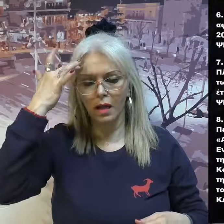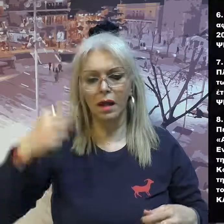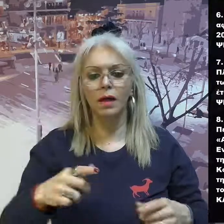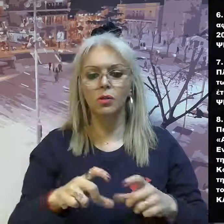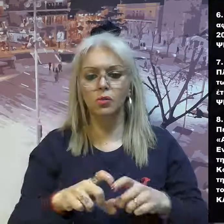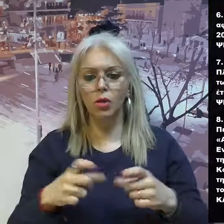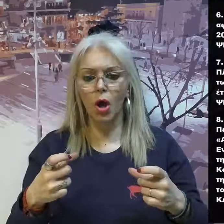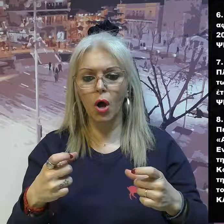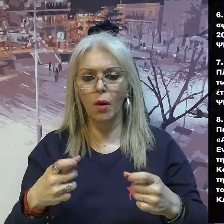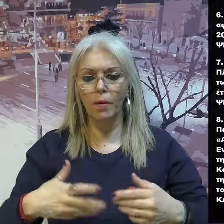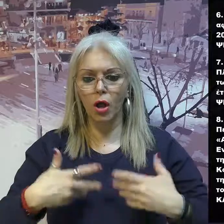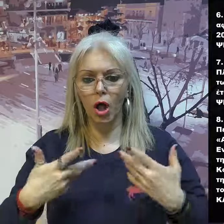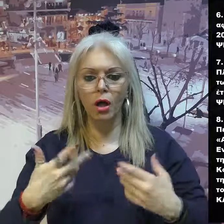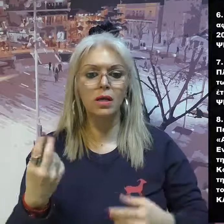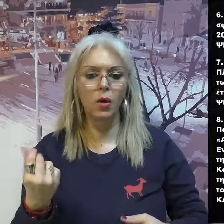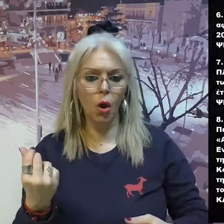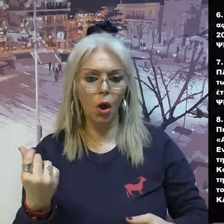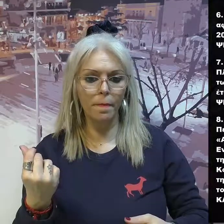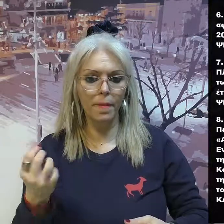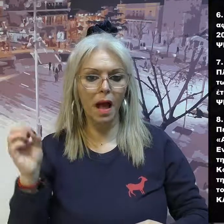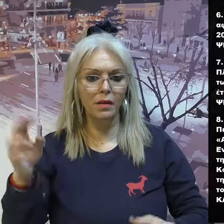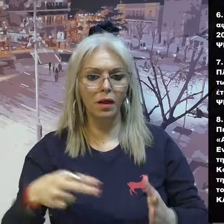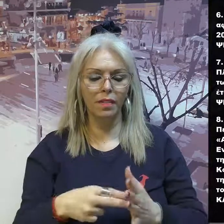2022. Ψηφίστηκε ομόφωνα.